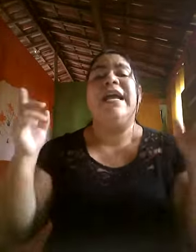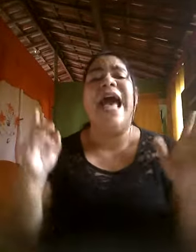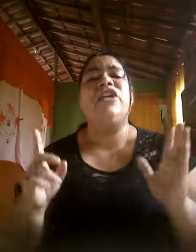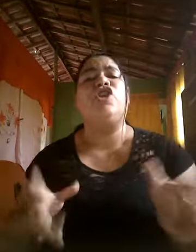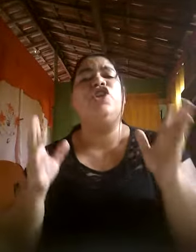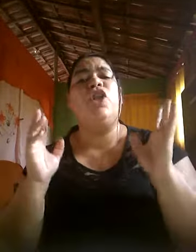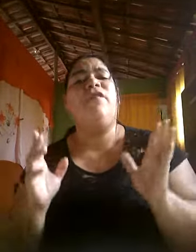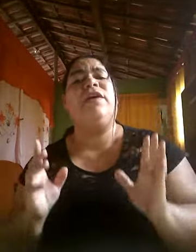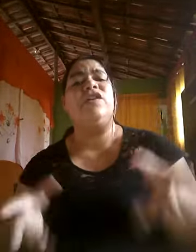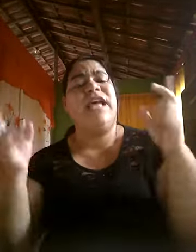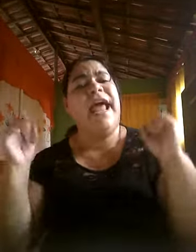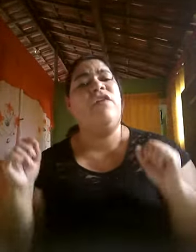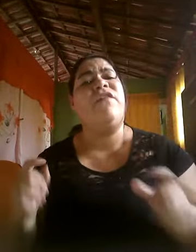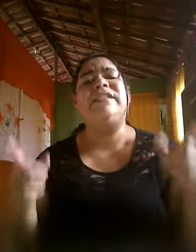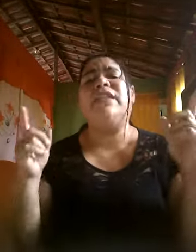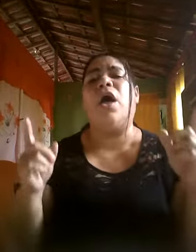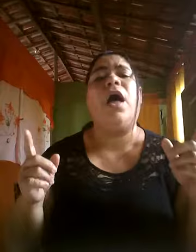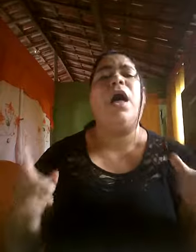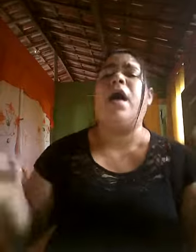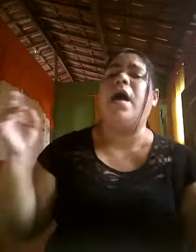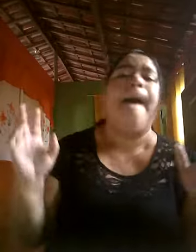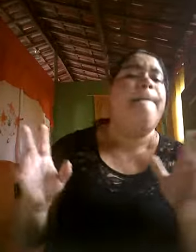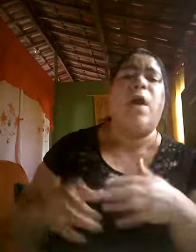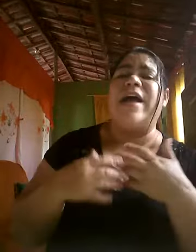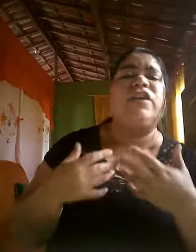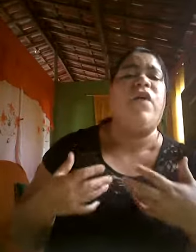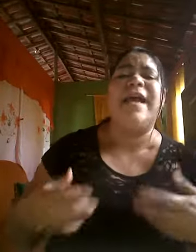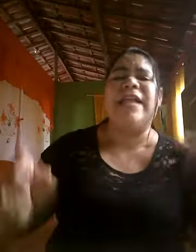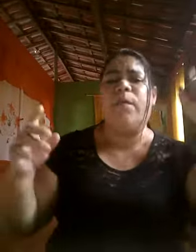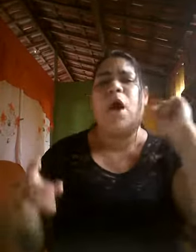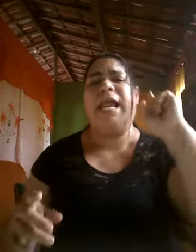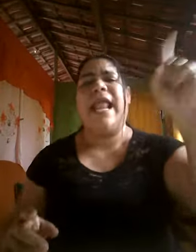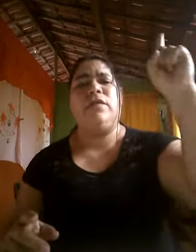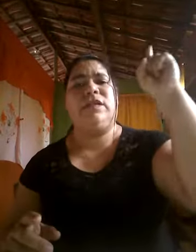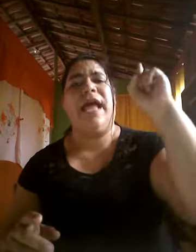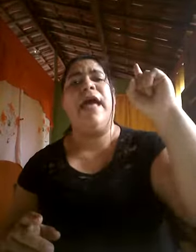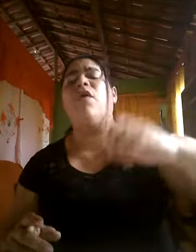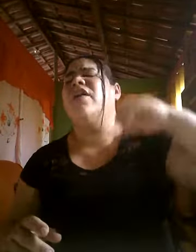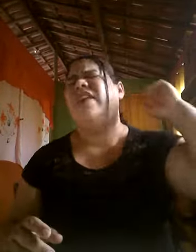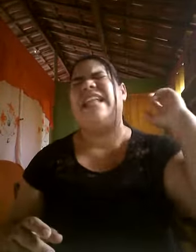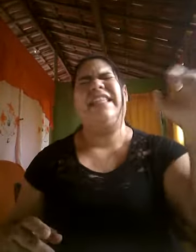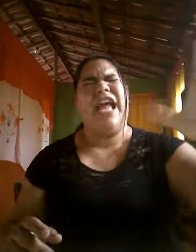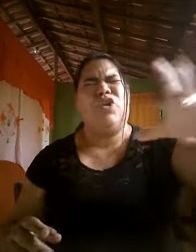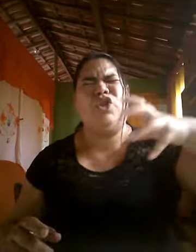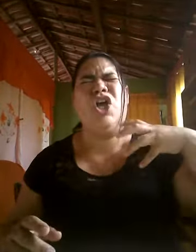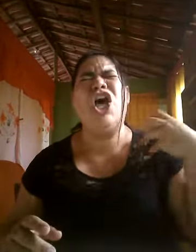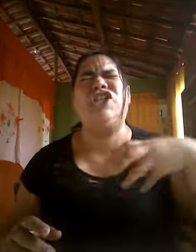garantiu de novo que eu serei um vencedor. Meu advogado mora lá no céu, verdadeiro, justo,